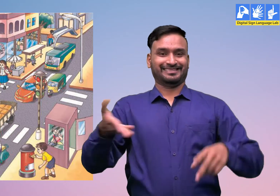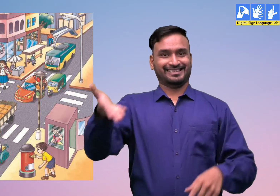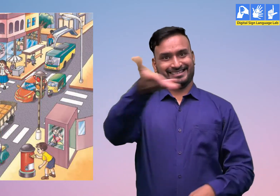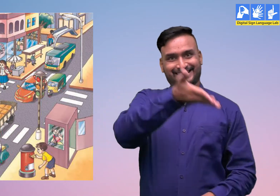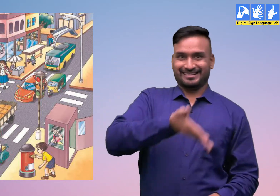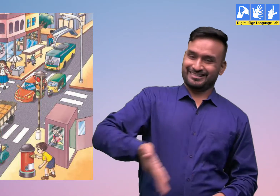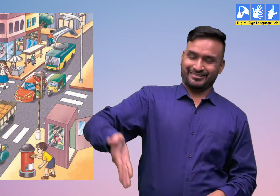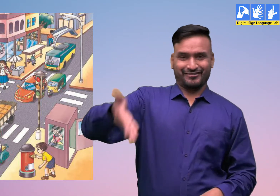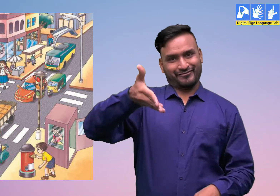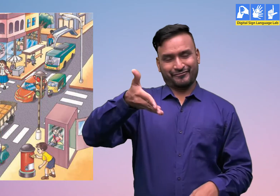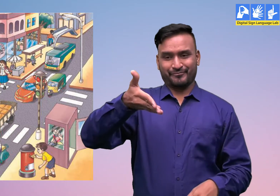है